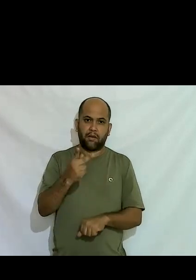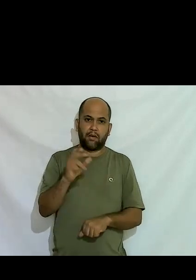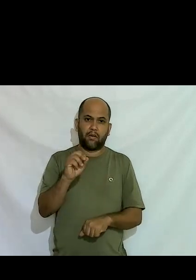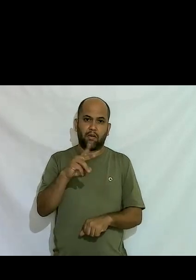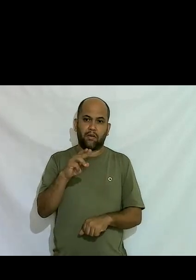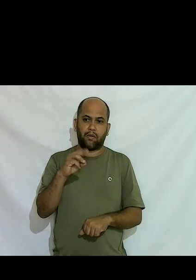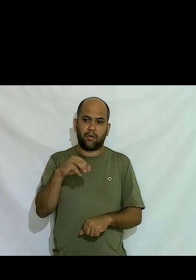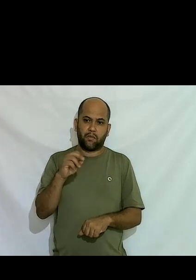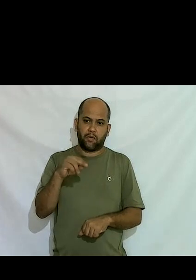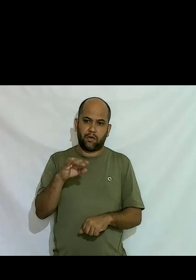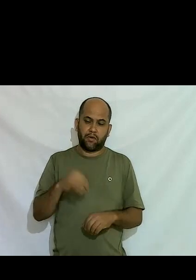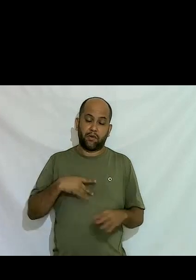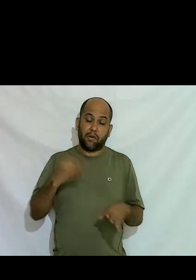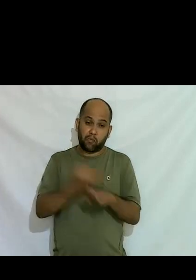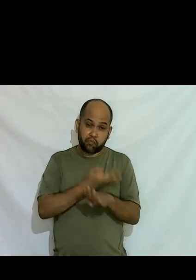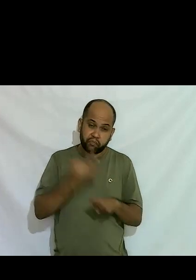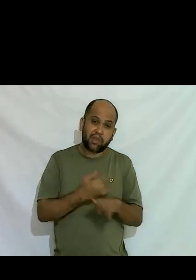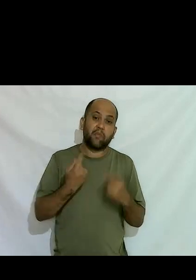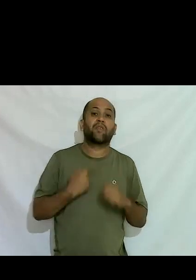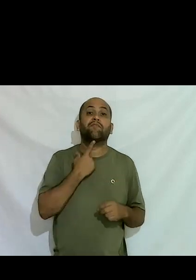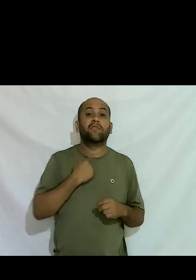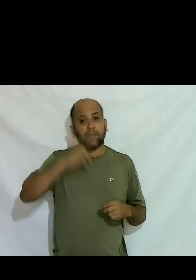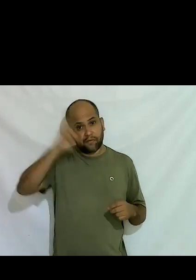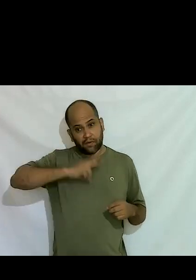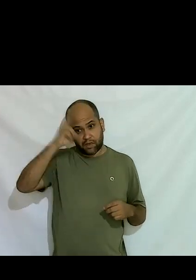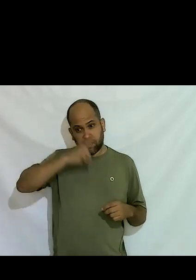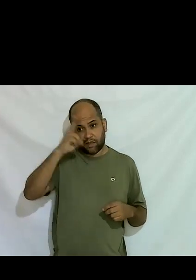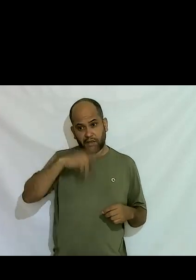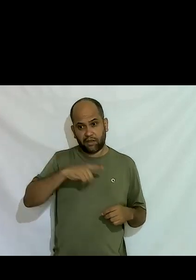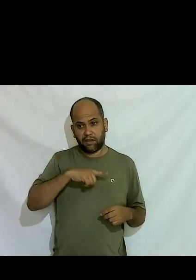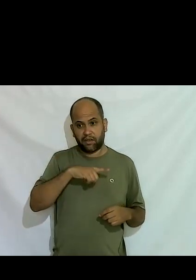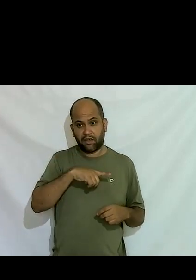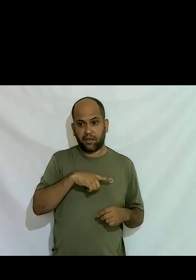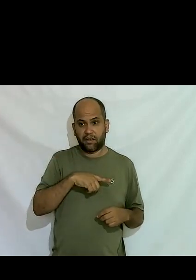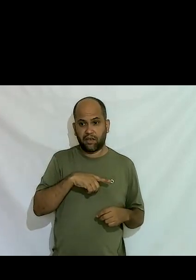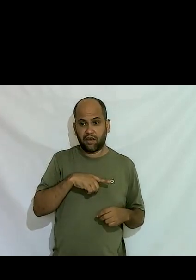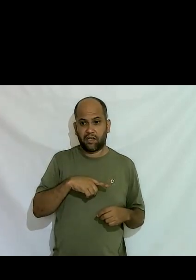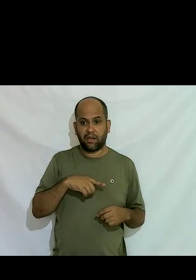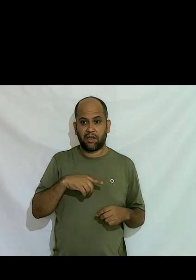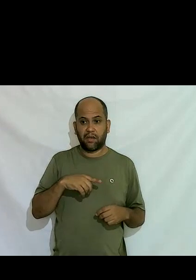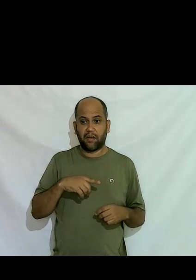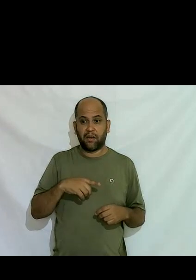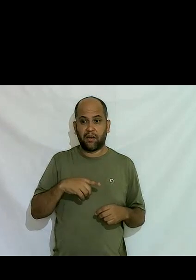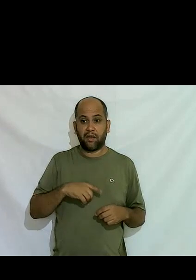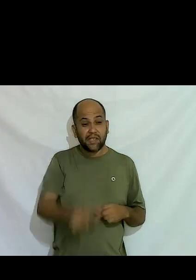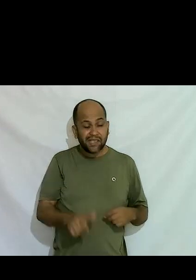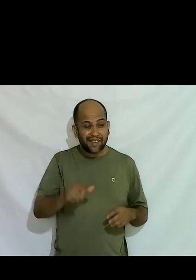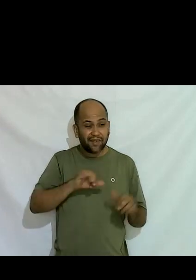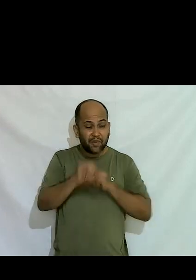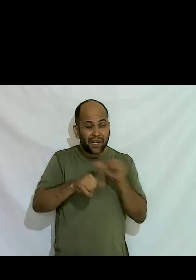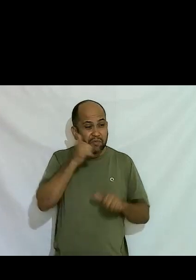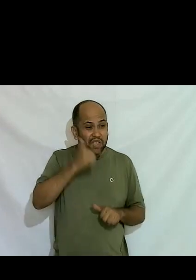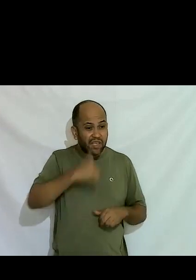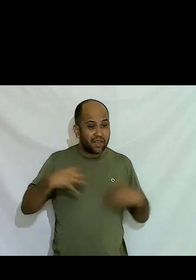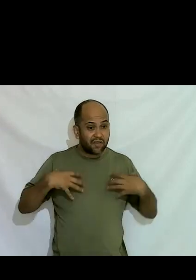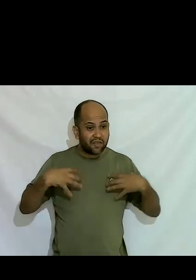e eu resistia porque eu queria muito aquilo né e eles falavam mas meu pai falavam você vai ser menina vai ter respeito todo